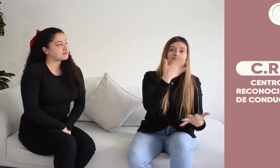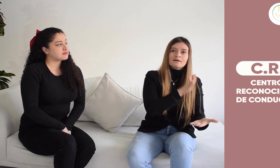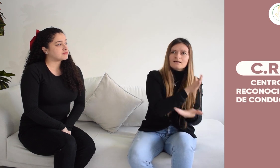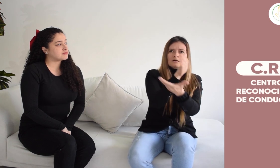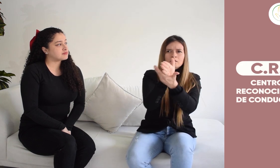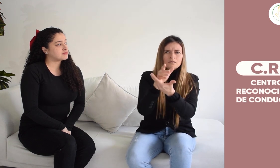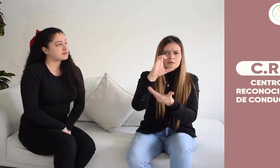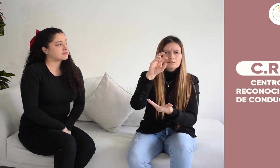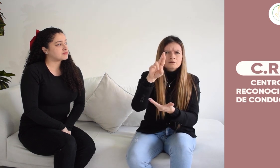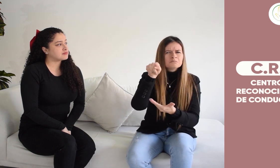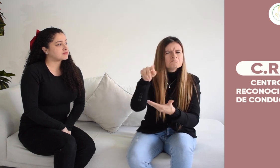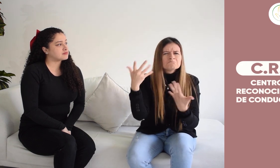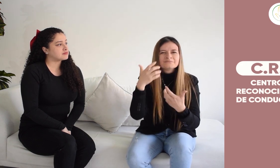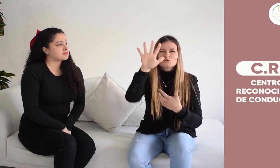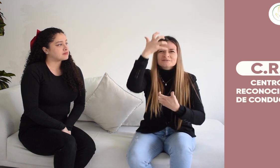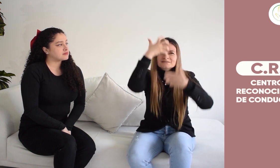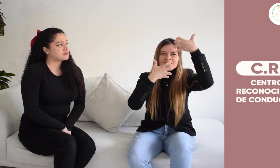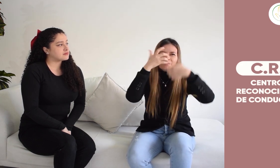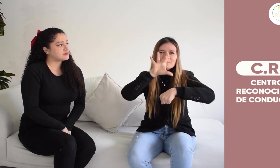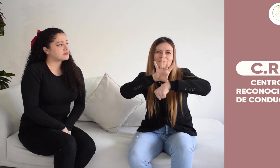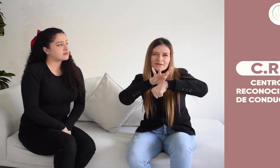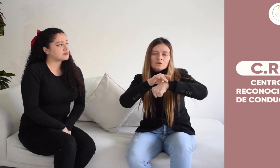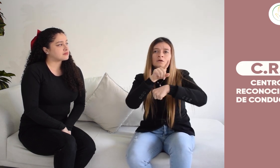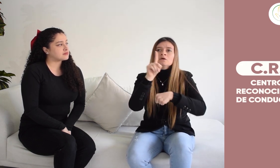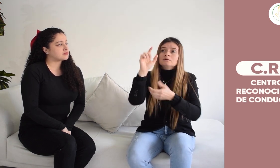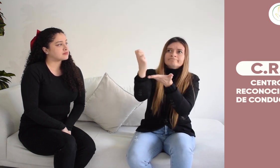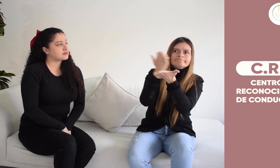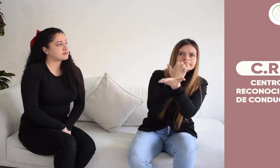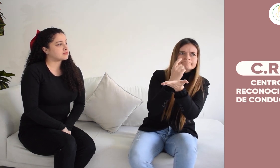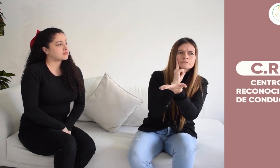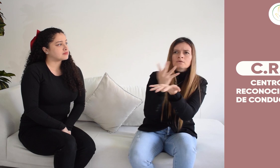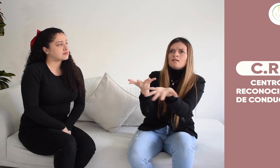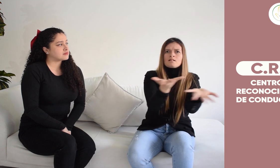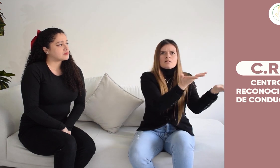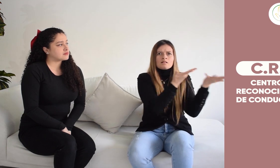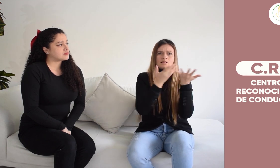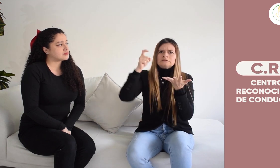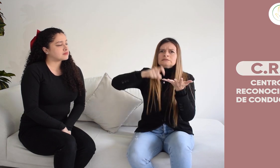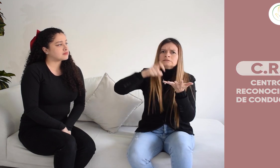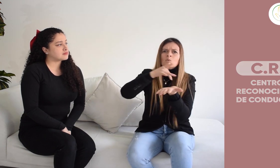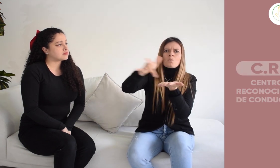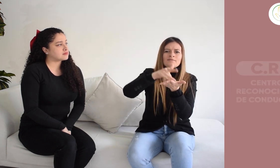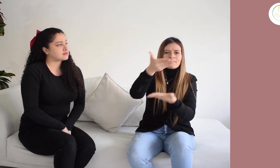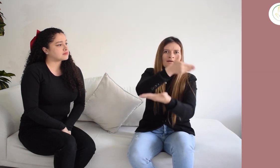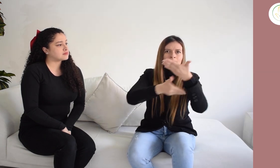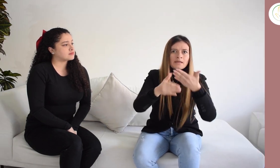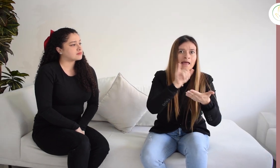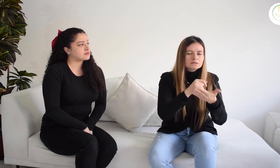sordos que han acudido allí para realizarse los exámenes médicos y se los han negado y esta renovación de licencias es un tema